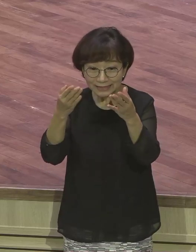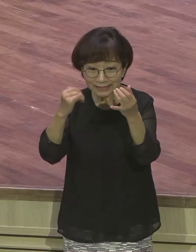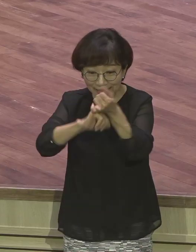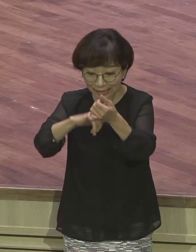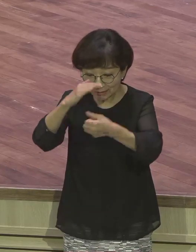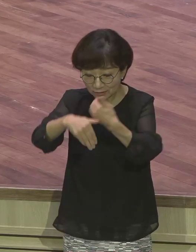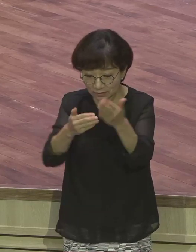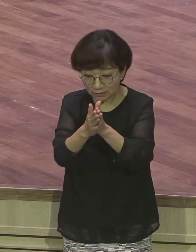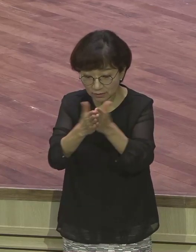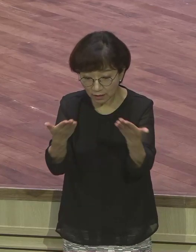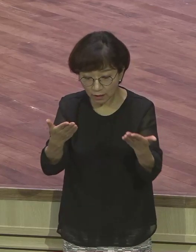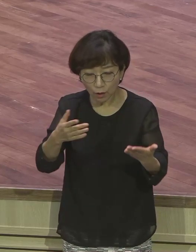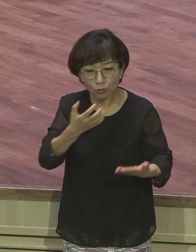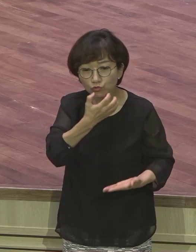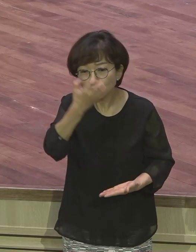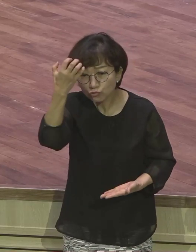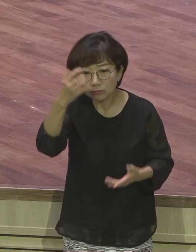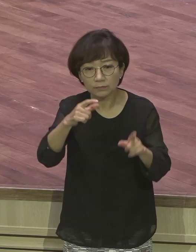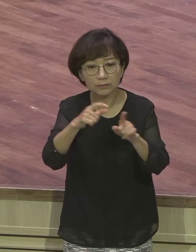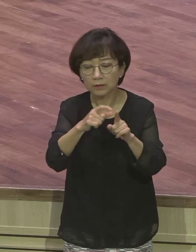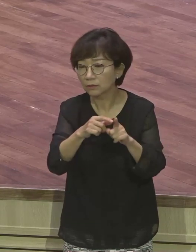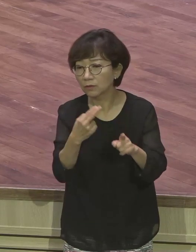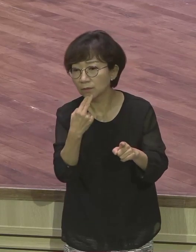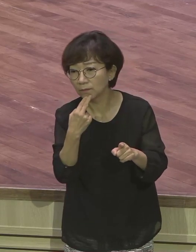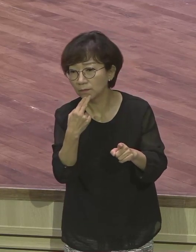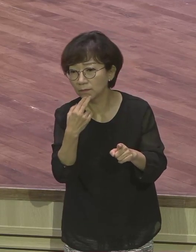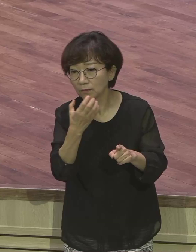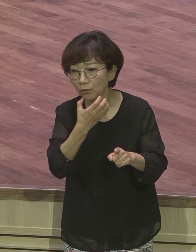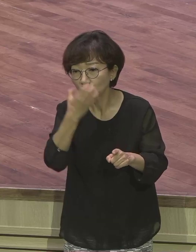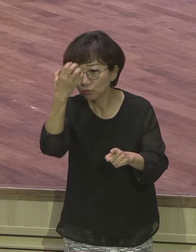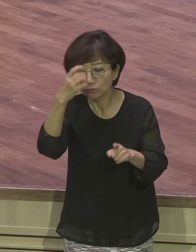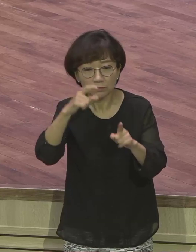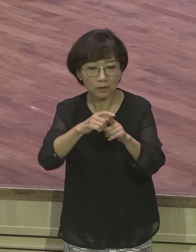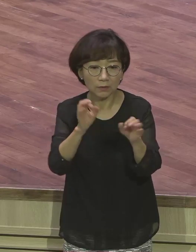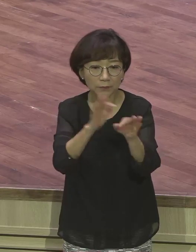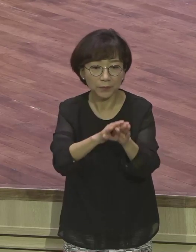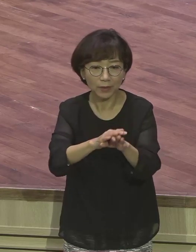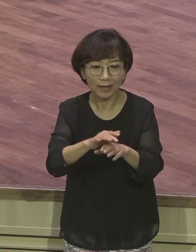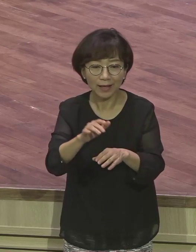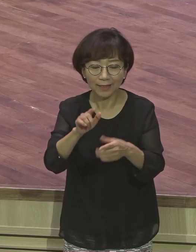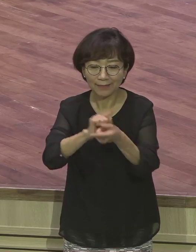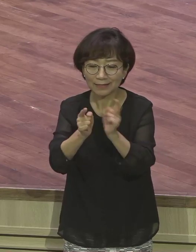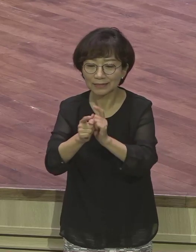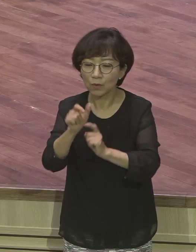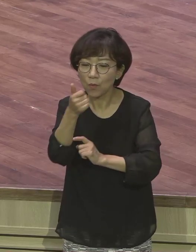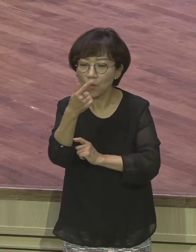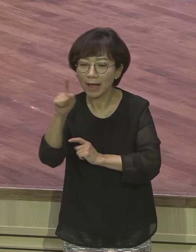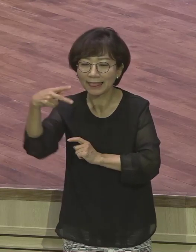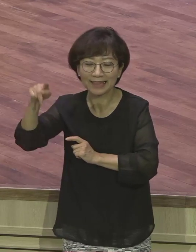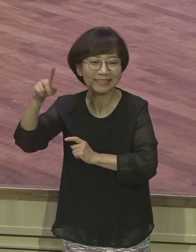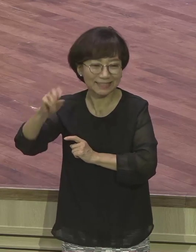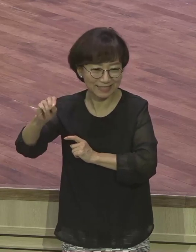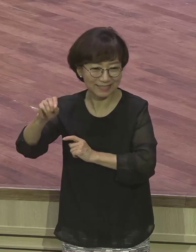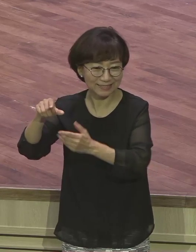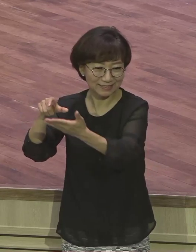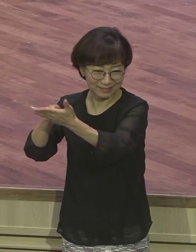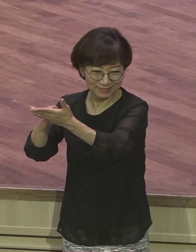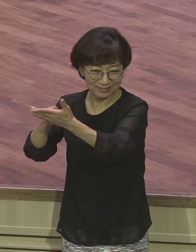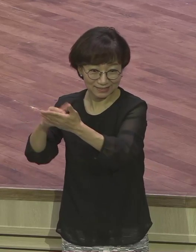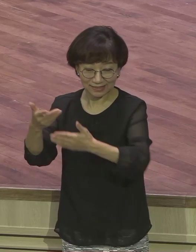환상 중에 이런 말 나오지 꿈이란 말이 없습니다. 신약에서는 구약에서 말씀이 없었기 때문에 그렇게 꿈 이런